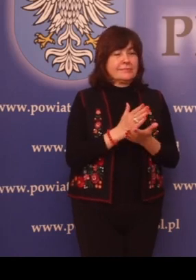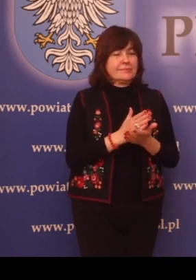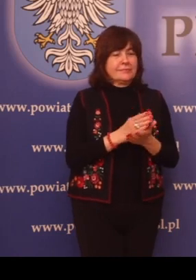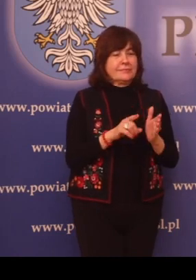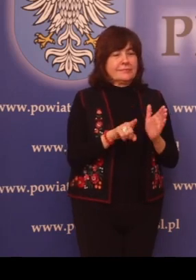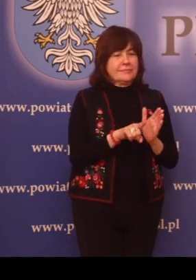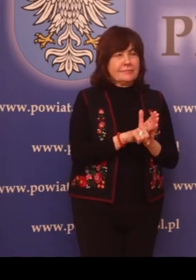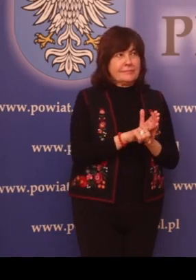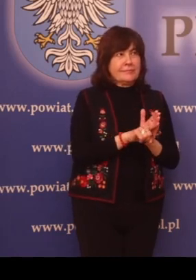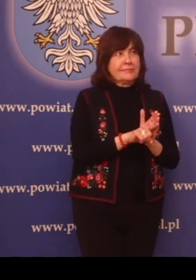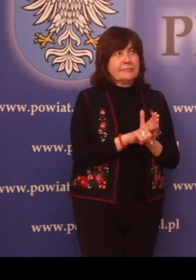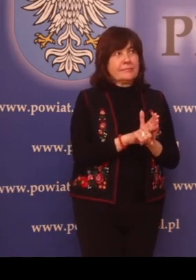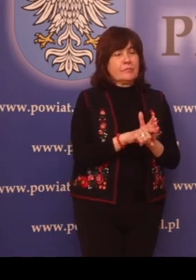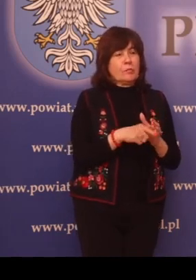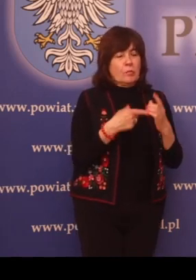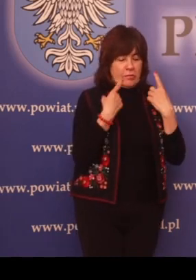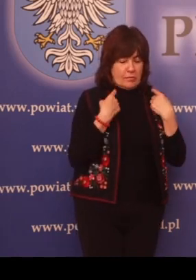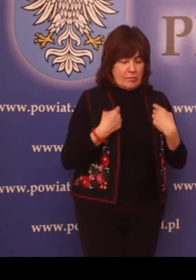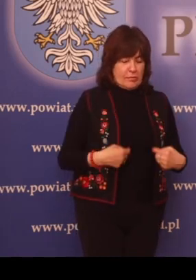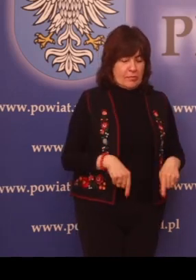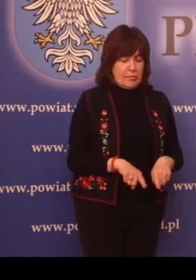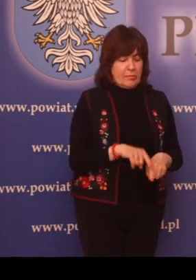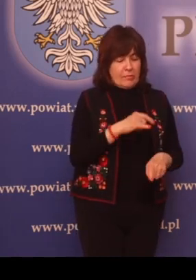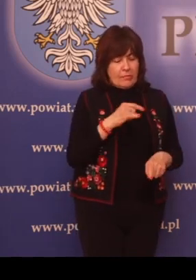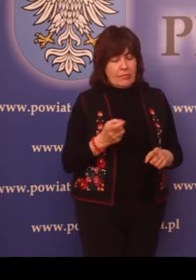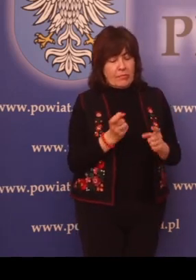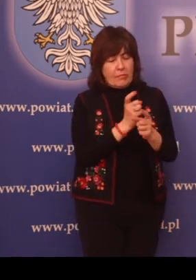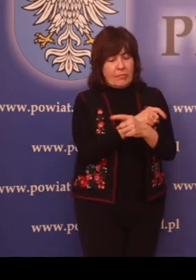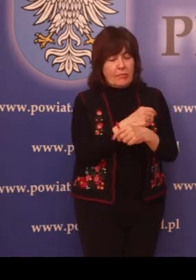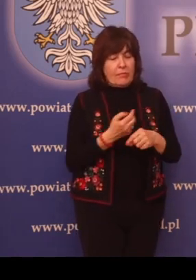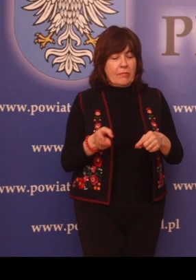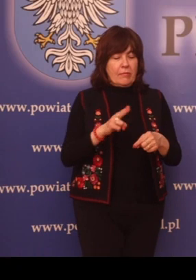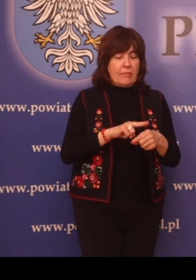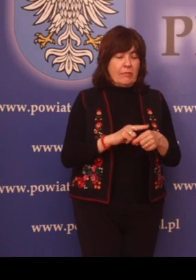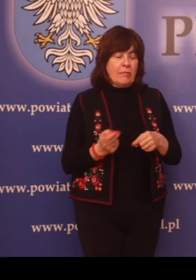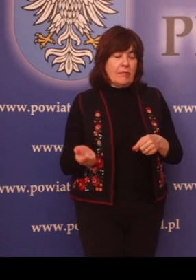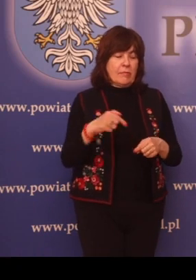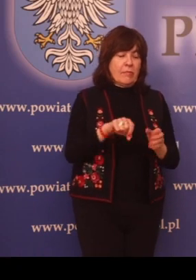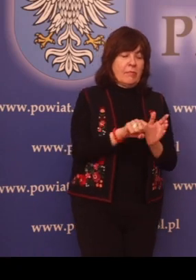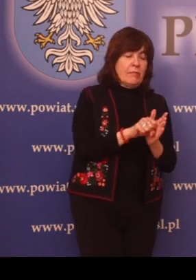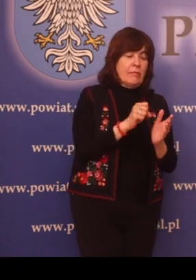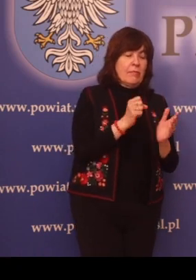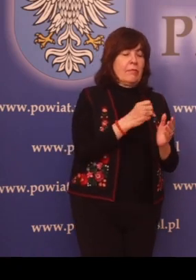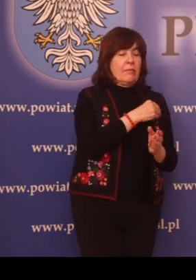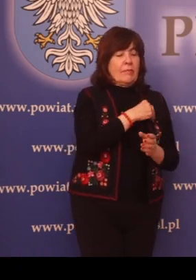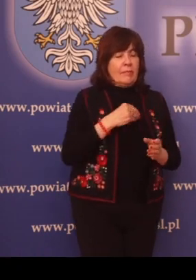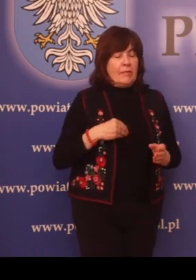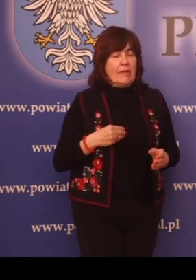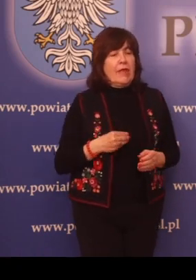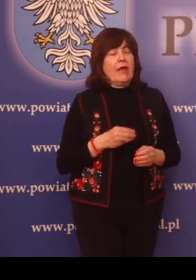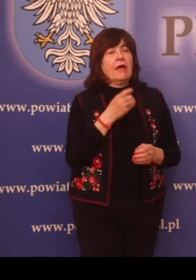dla repatriantów. Skargi i wnioski.